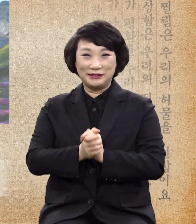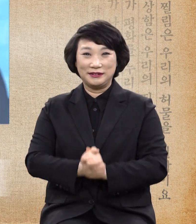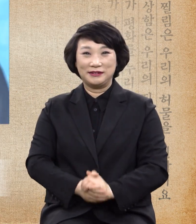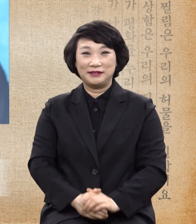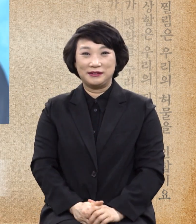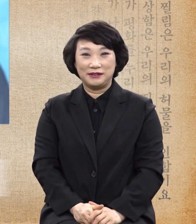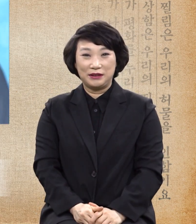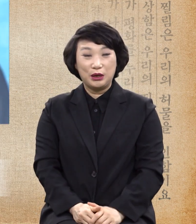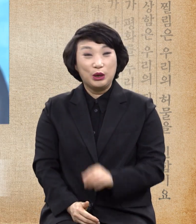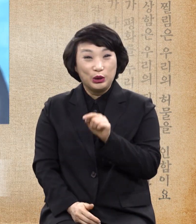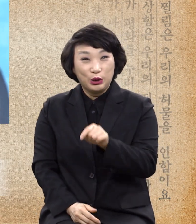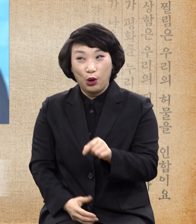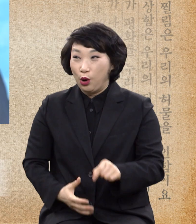이거 충격이지